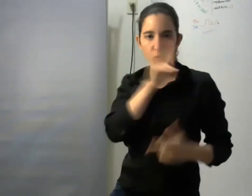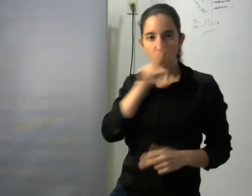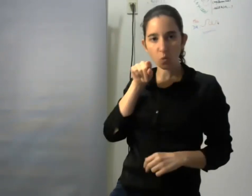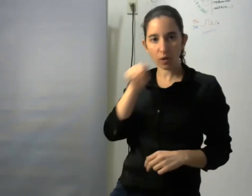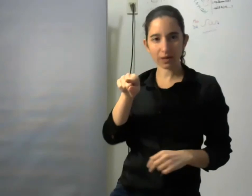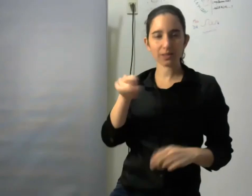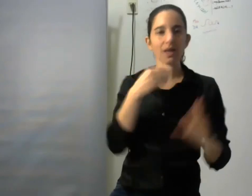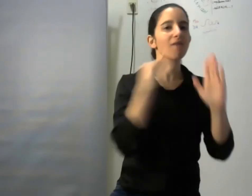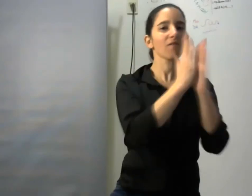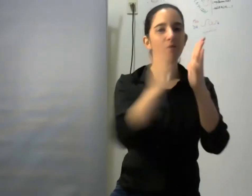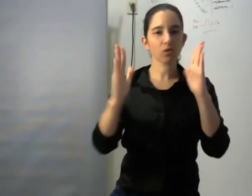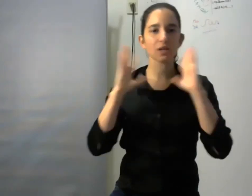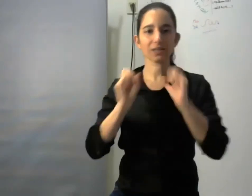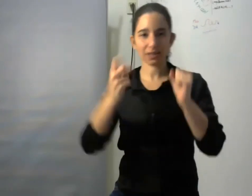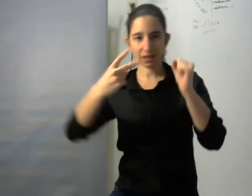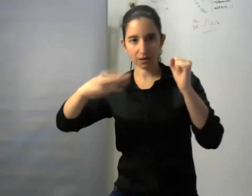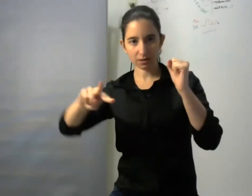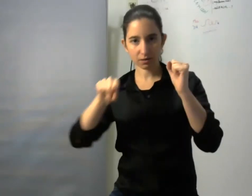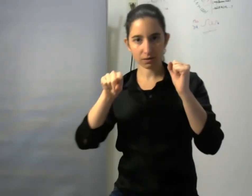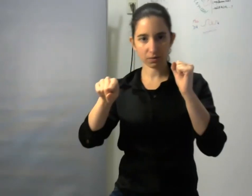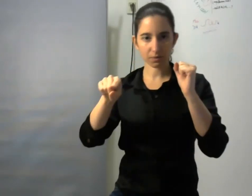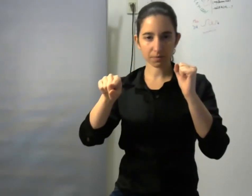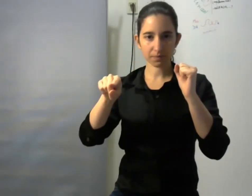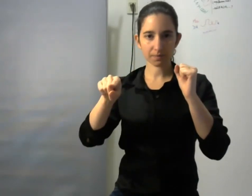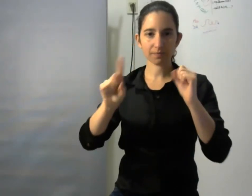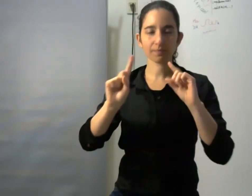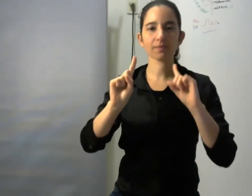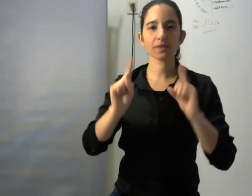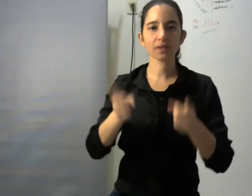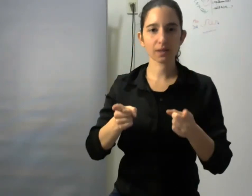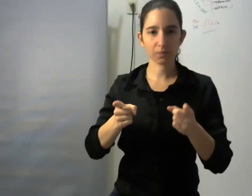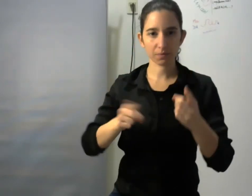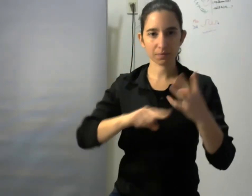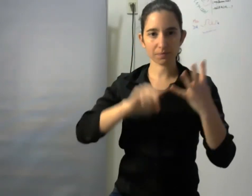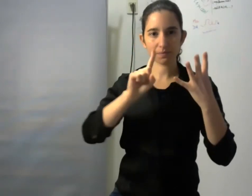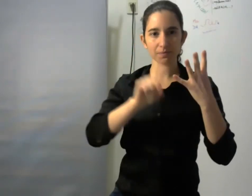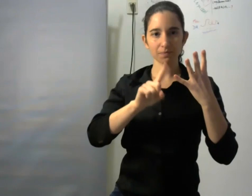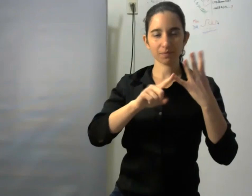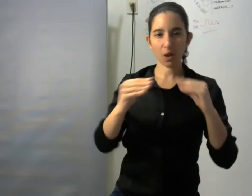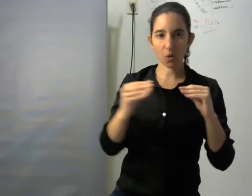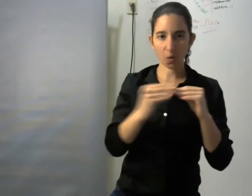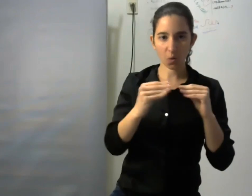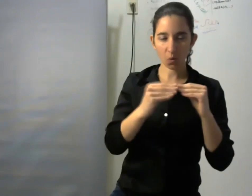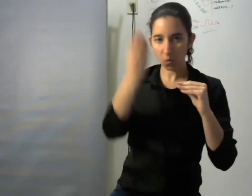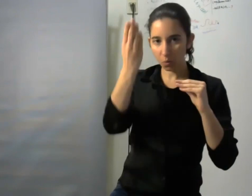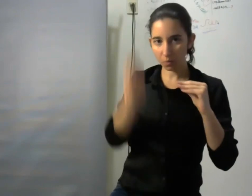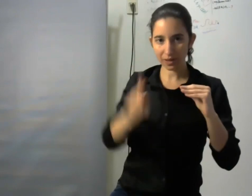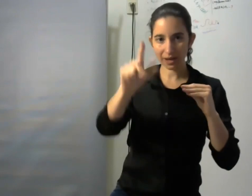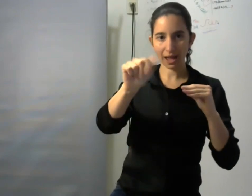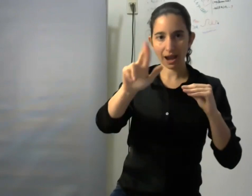y nuestra compañera Lara de la Secretaría de Extensión también así que les